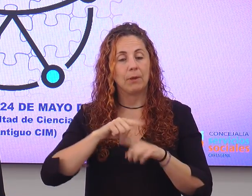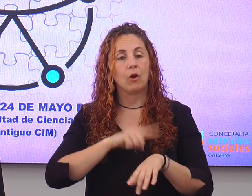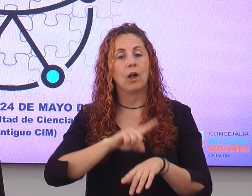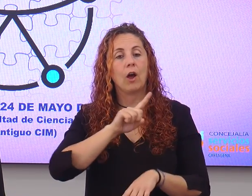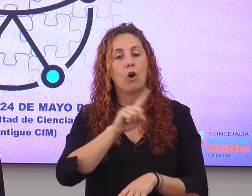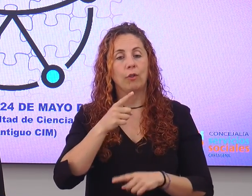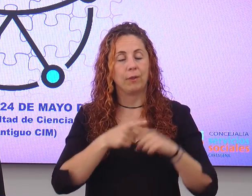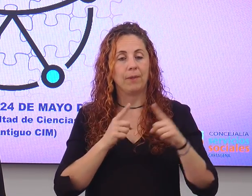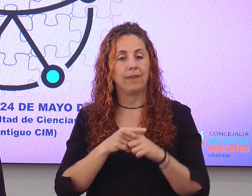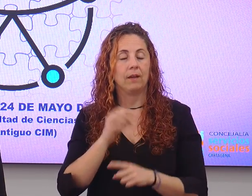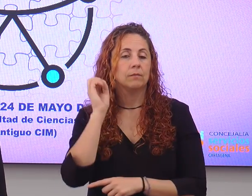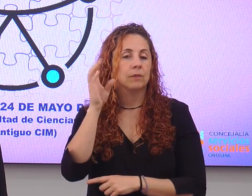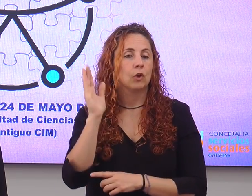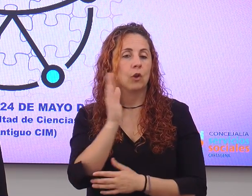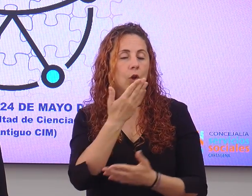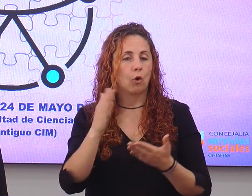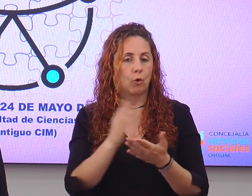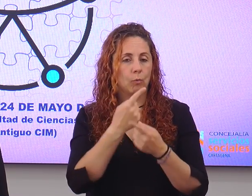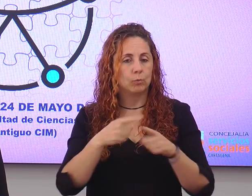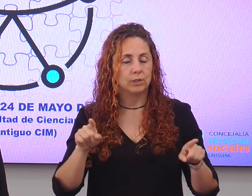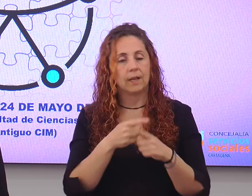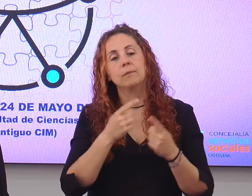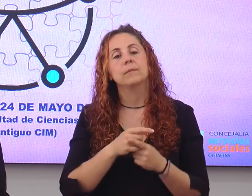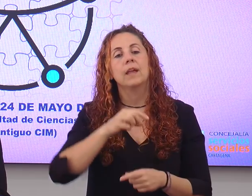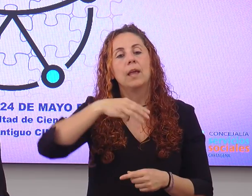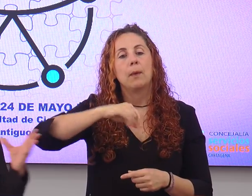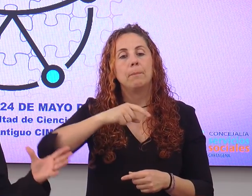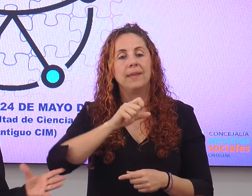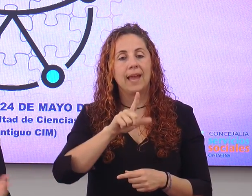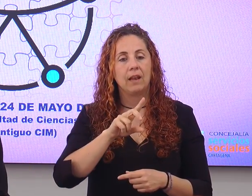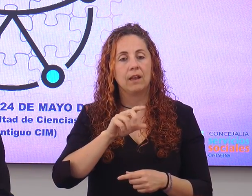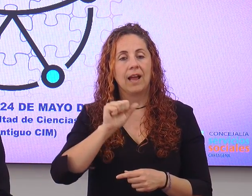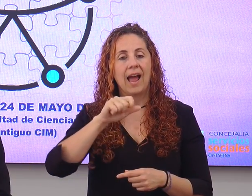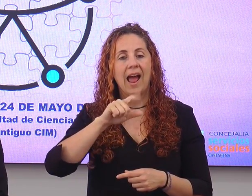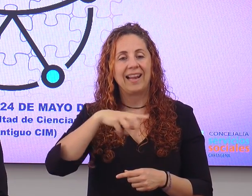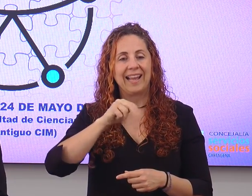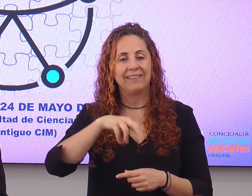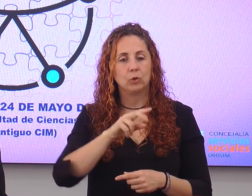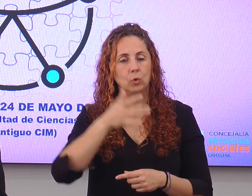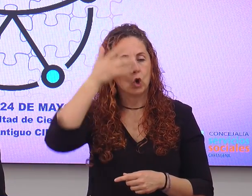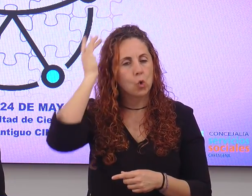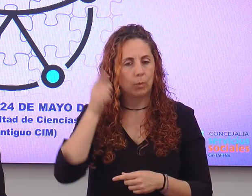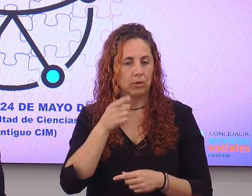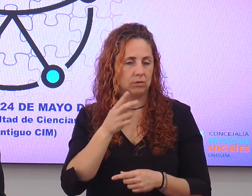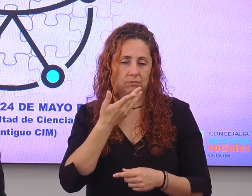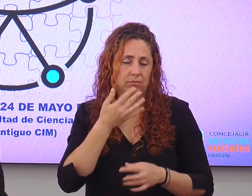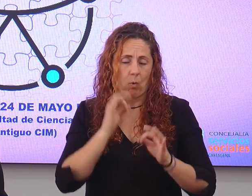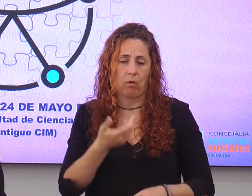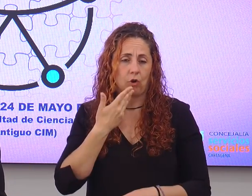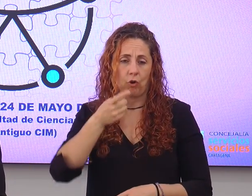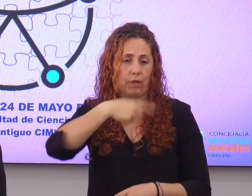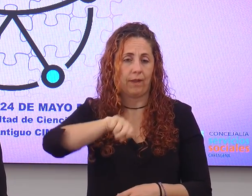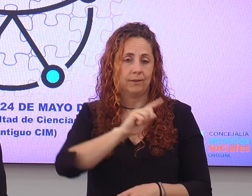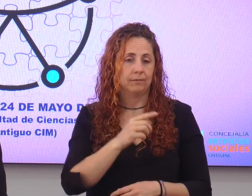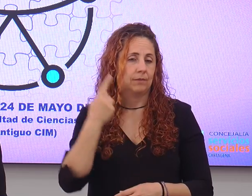y media con el recital de música a cargo de Miguel Alcantuz Rubio, al que estoy segura que todos los que estáis aquí lo conocéis y sabéis el